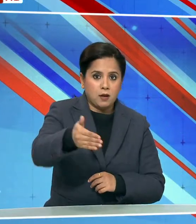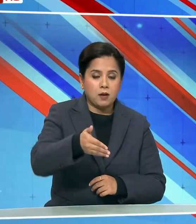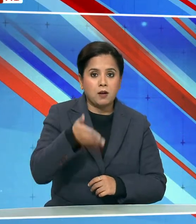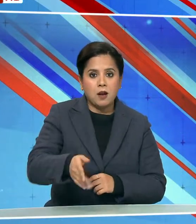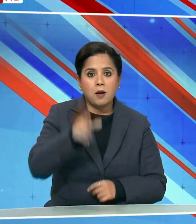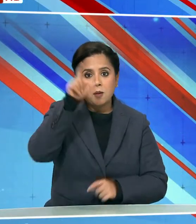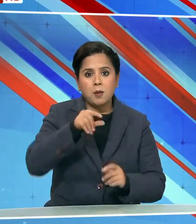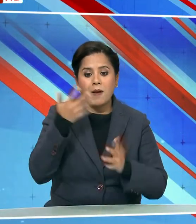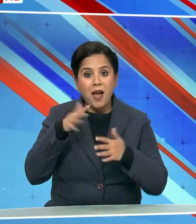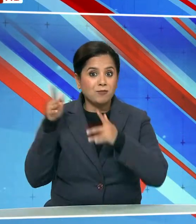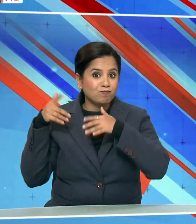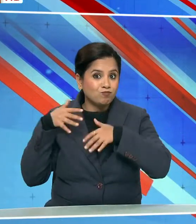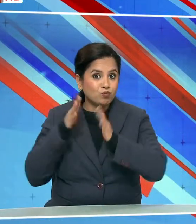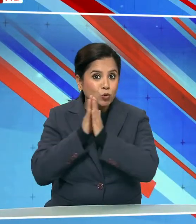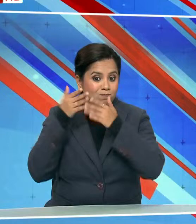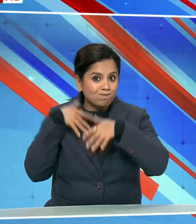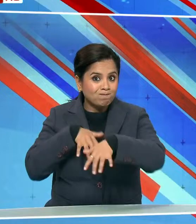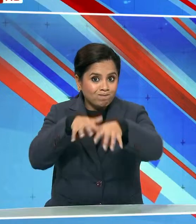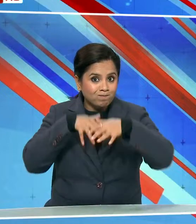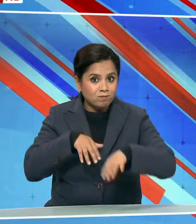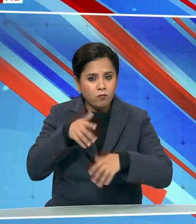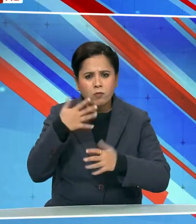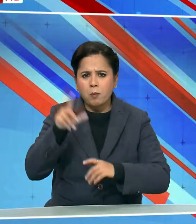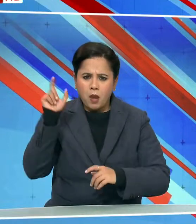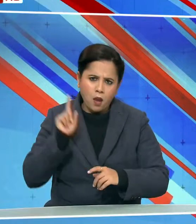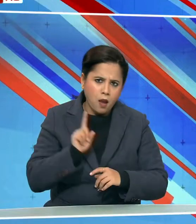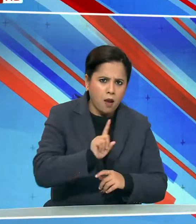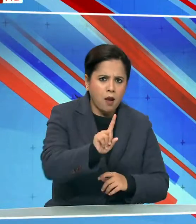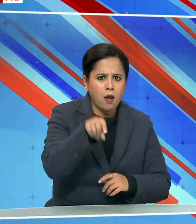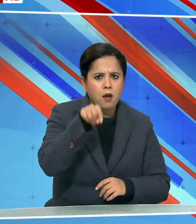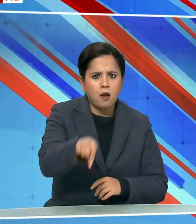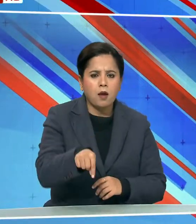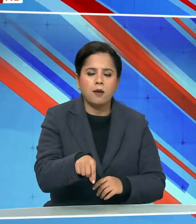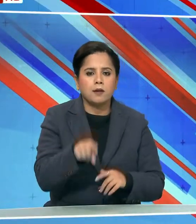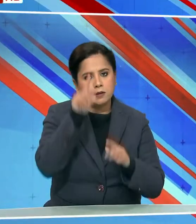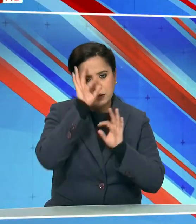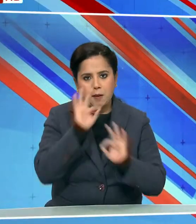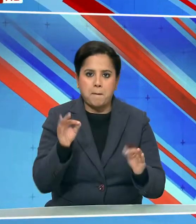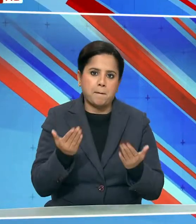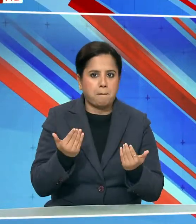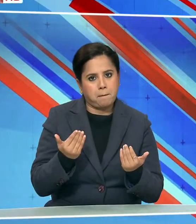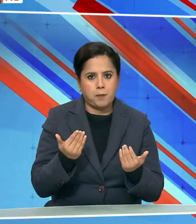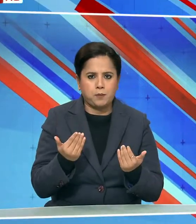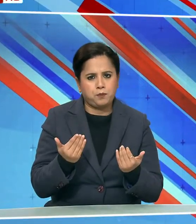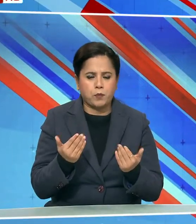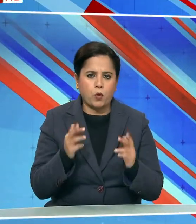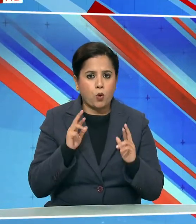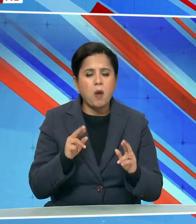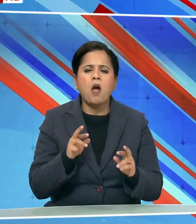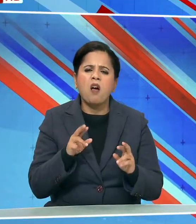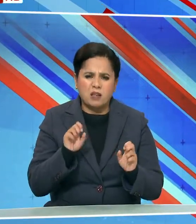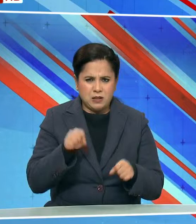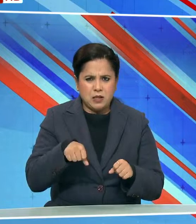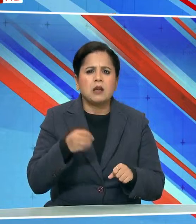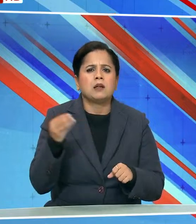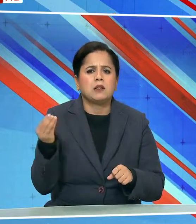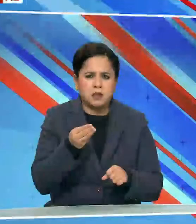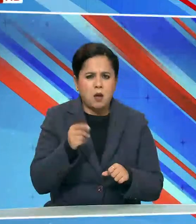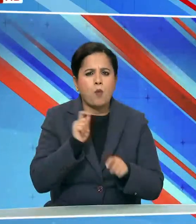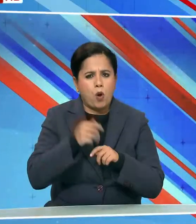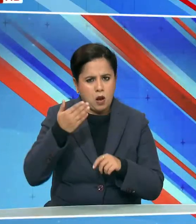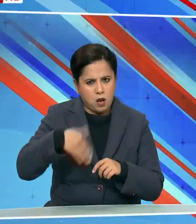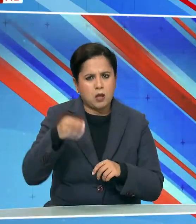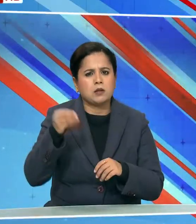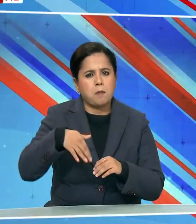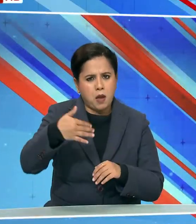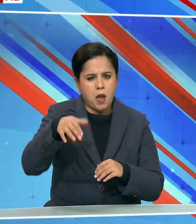श मुस्त समय भी चल रहा